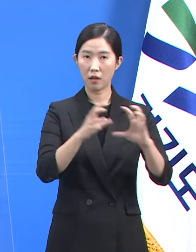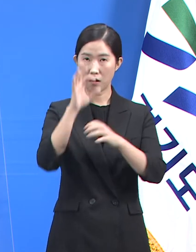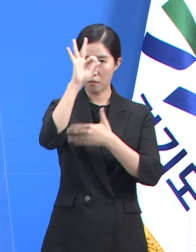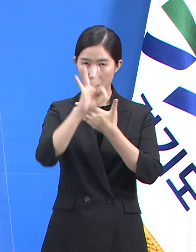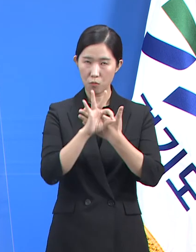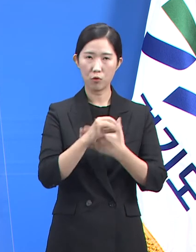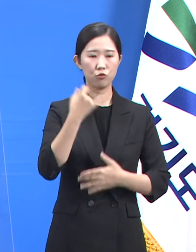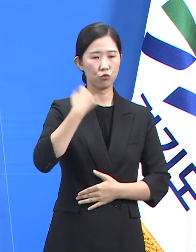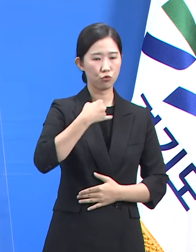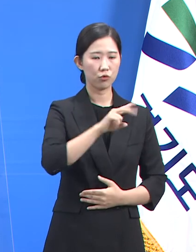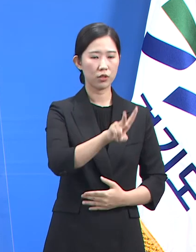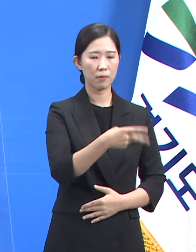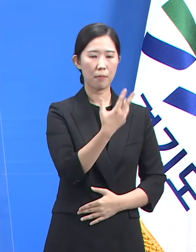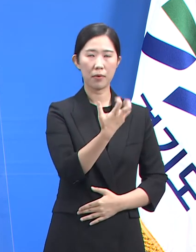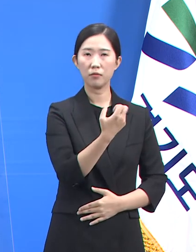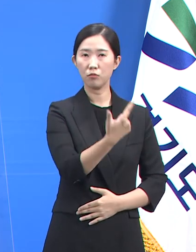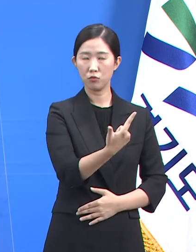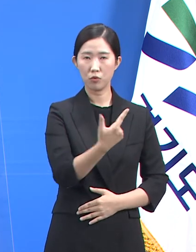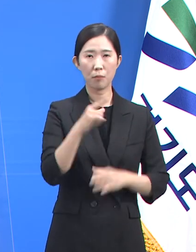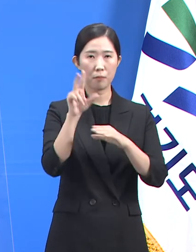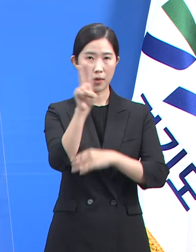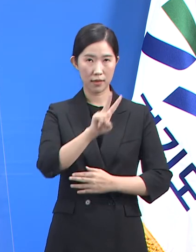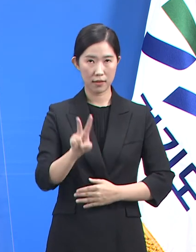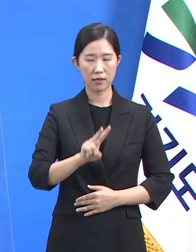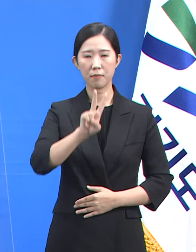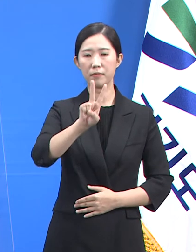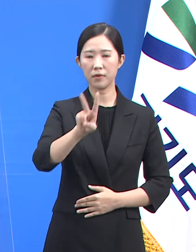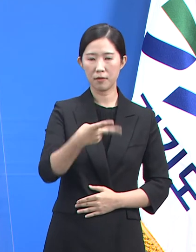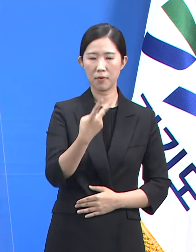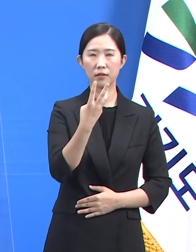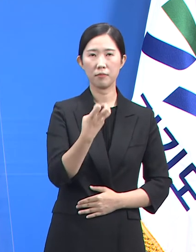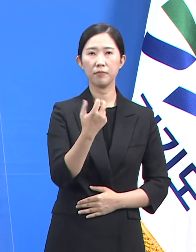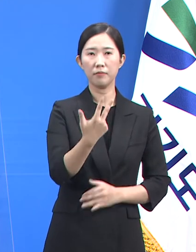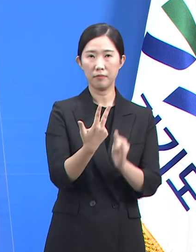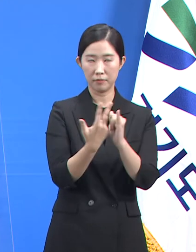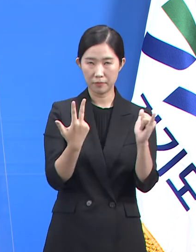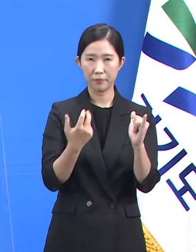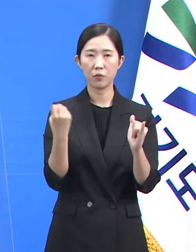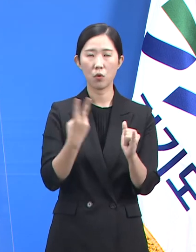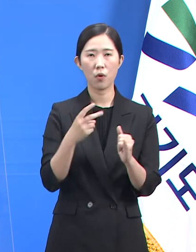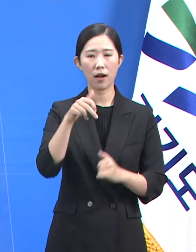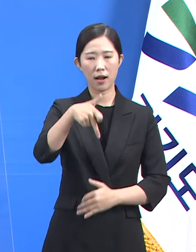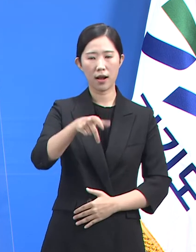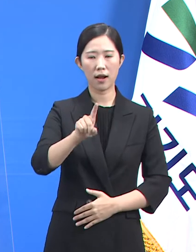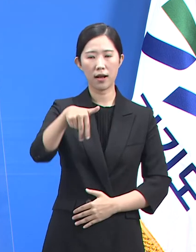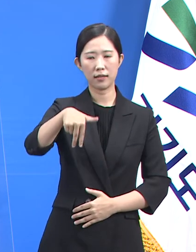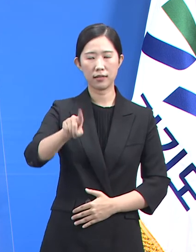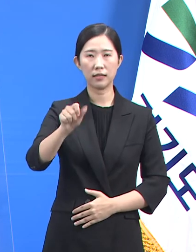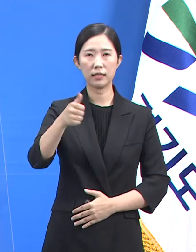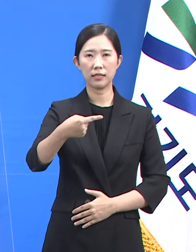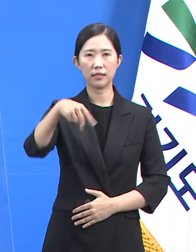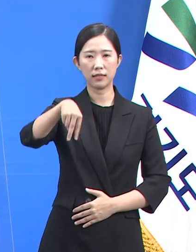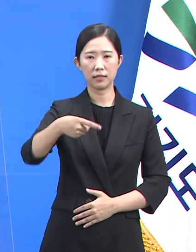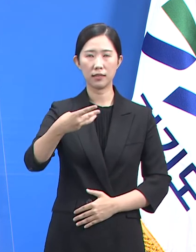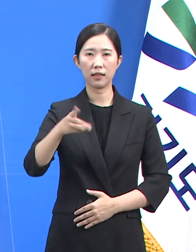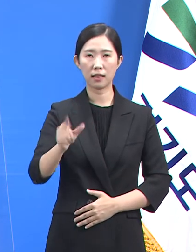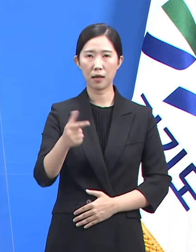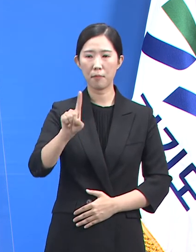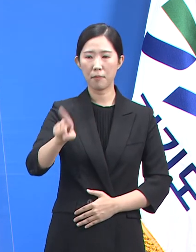중국이 286명, 베트남 237명, 카자흐스탄 163명 순입니다.